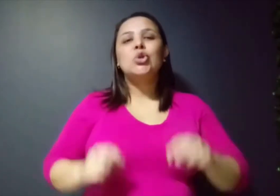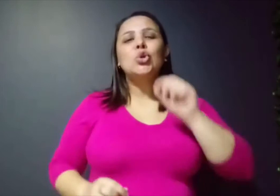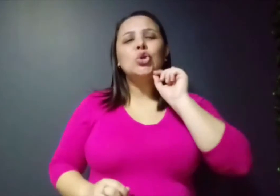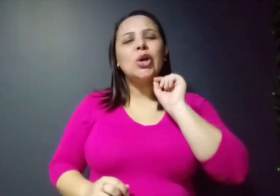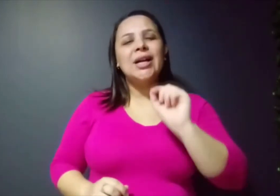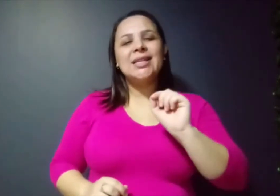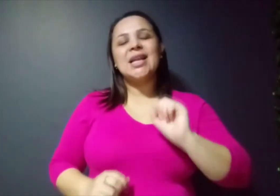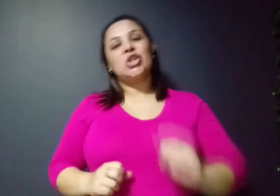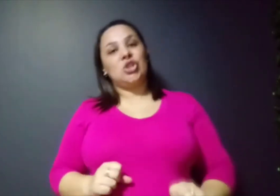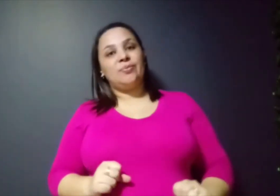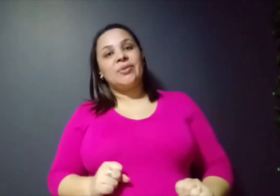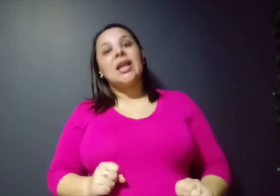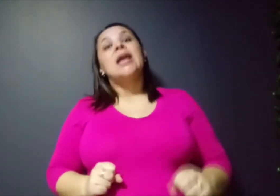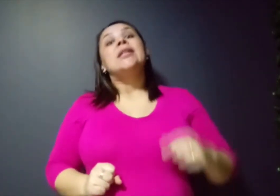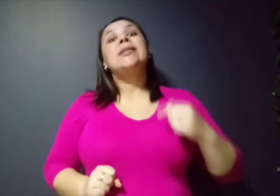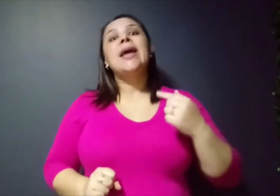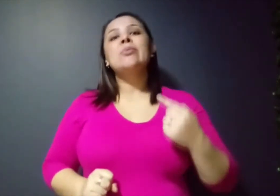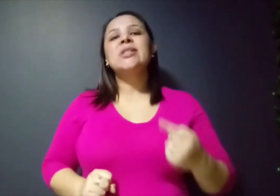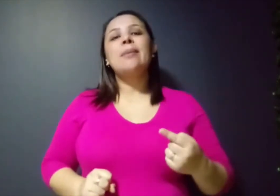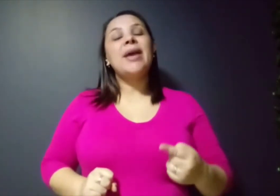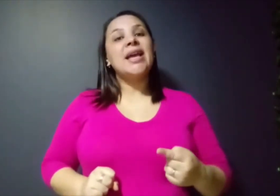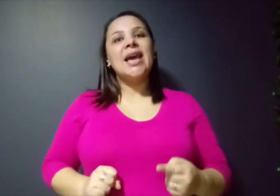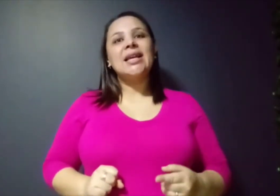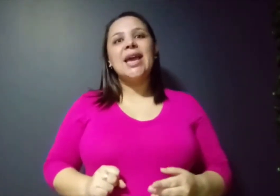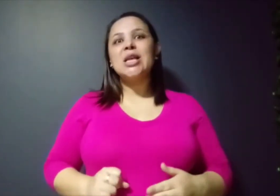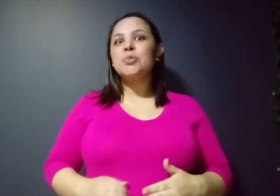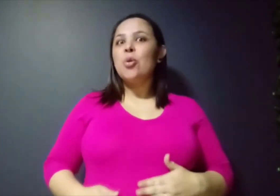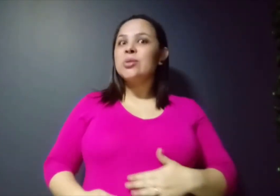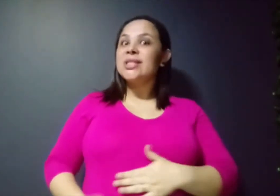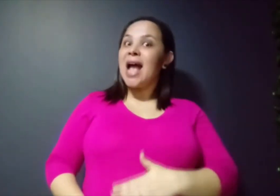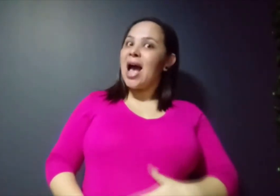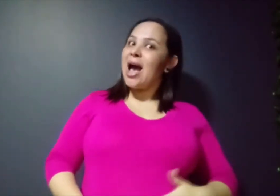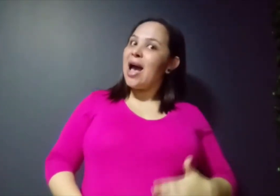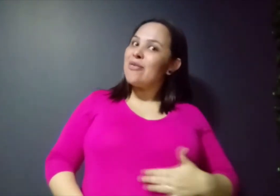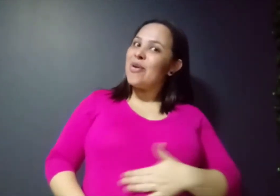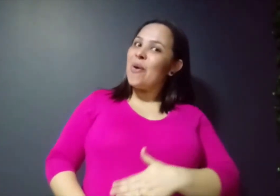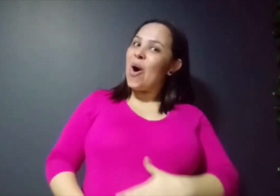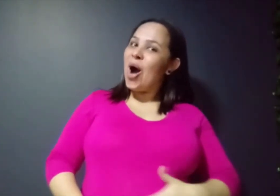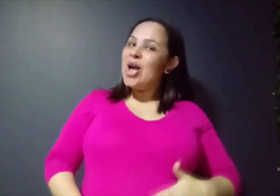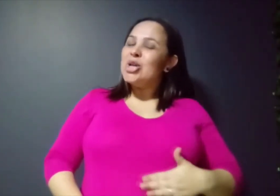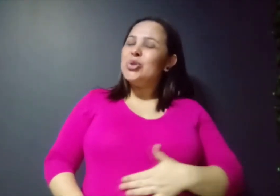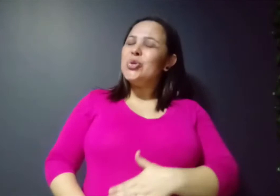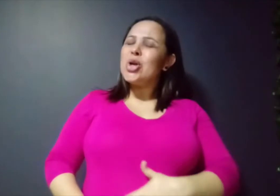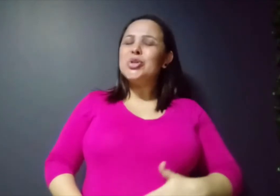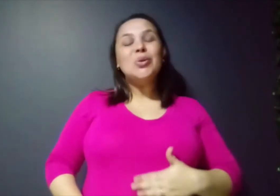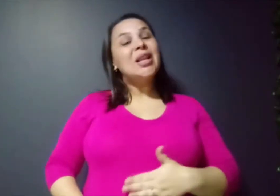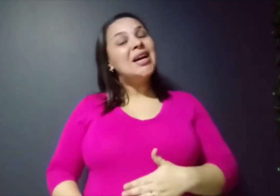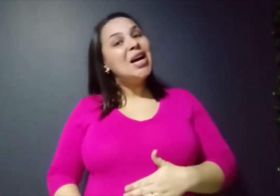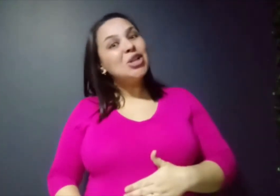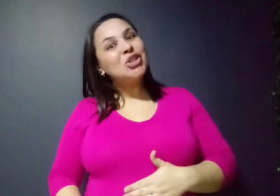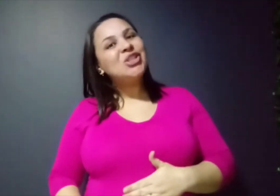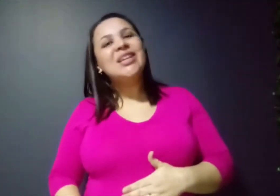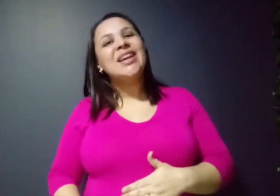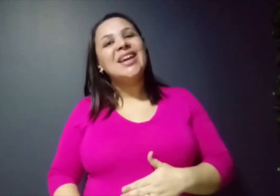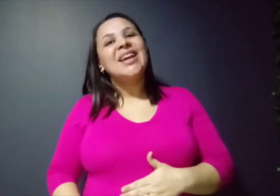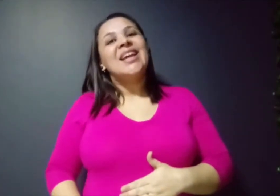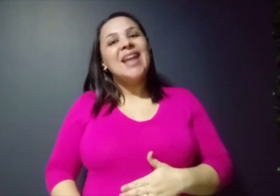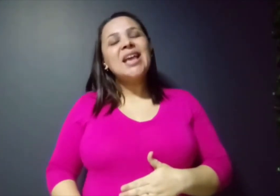tudo organizadinho. Temos também aquela que é responsável, ó, do nosso lanche, né, que